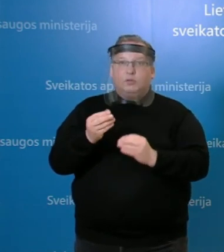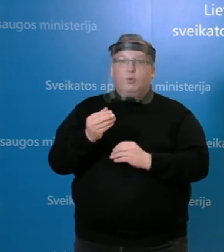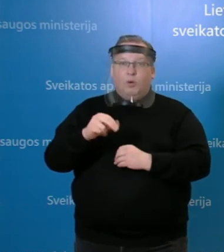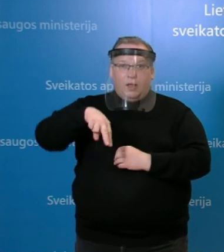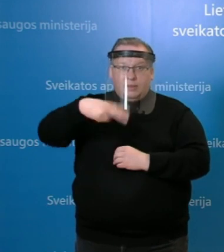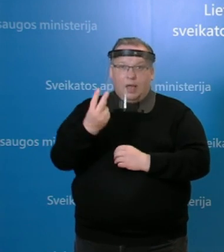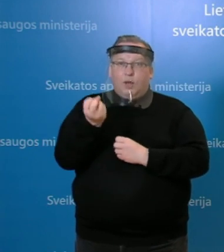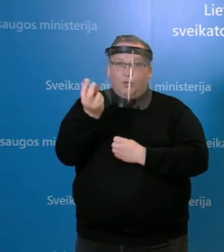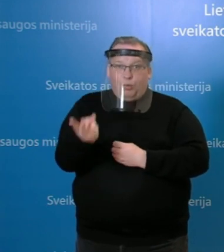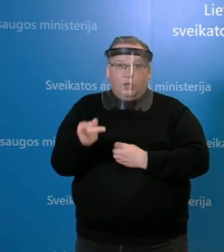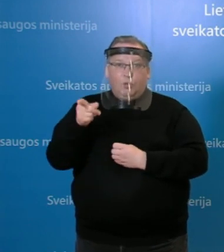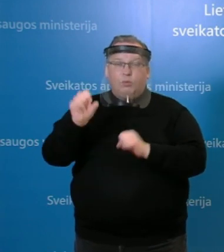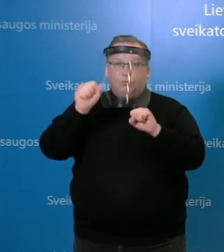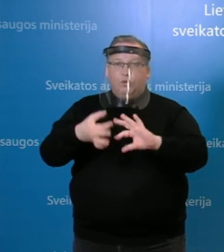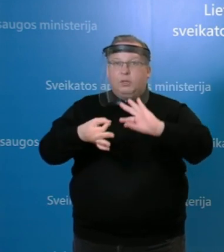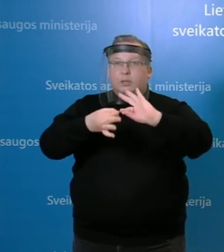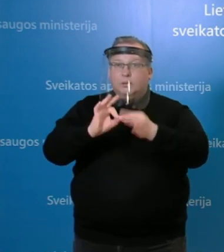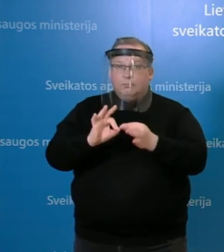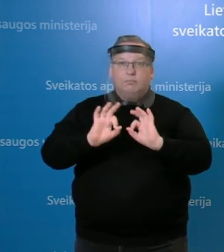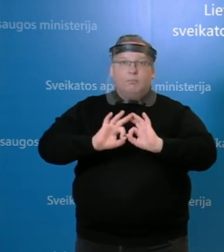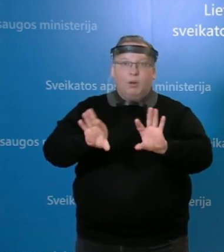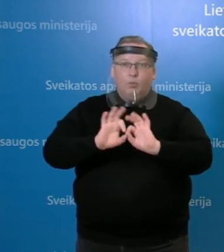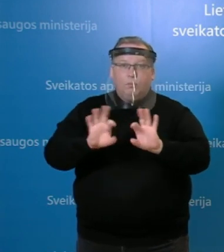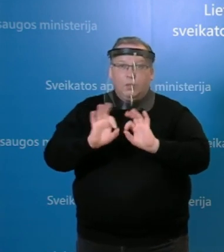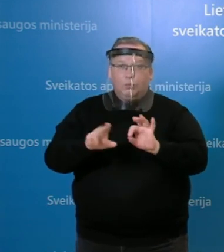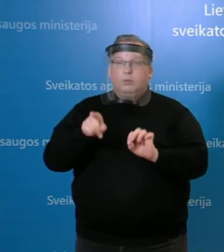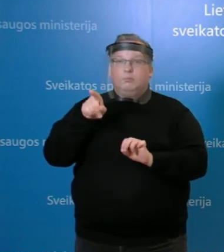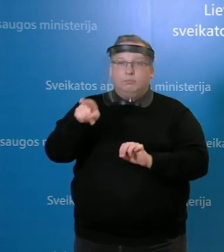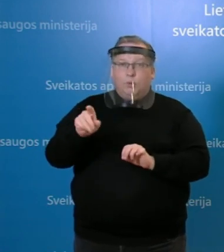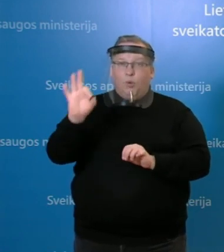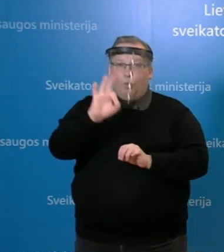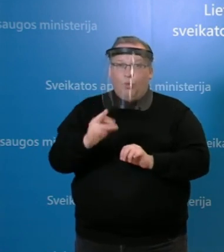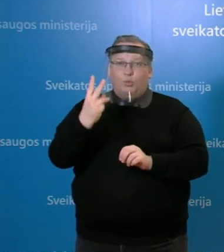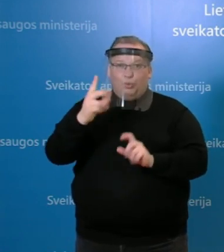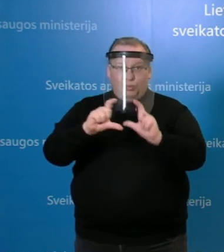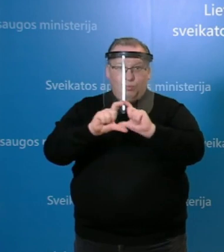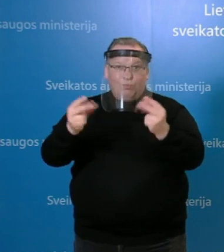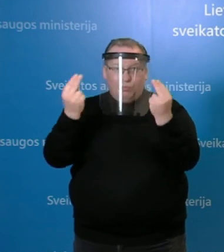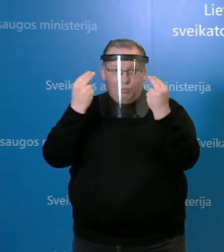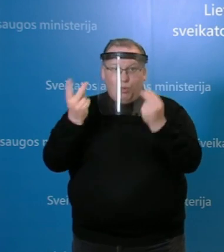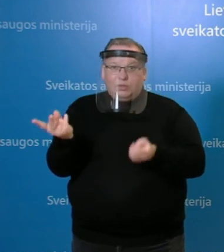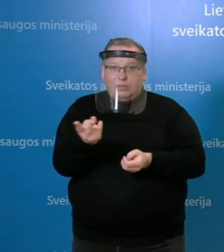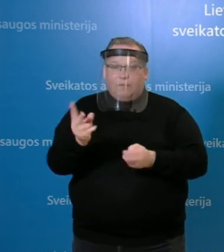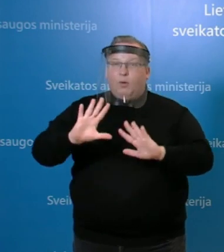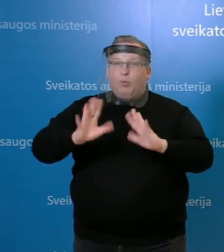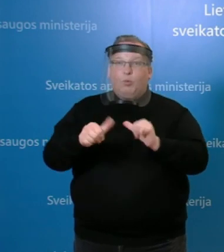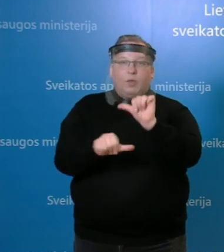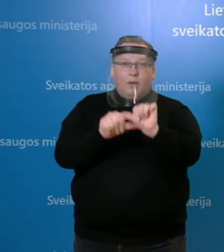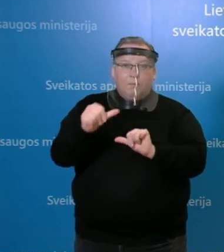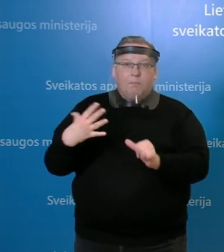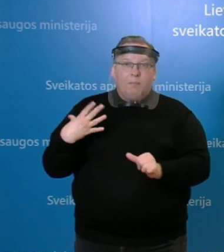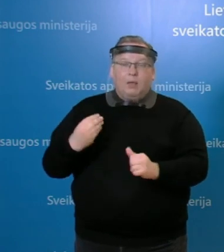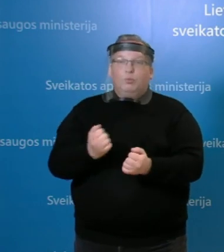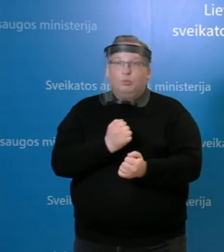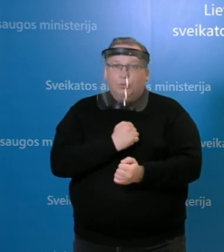Ar galėtumėt detaliau pasakyti dėl patos moksleivius, kokiai anglius yra, su